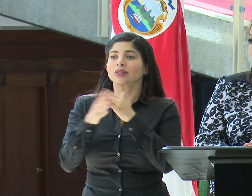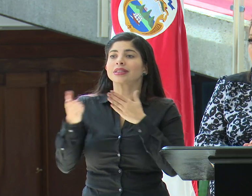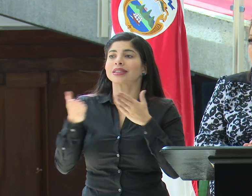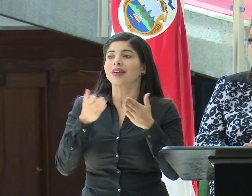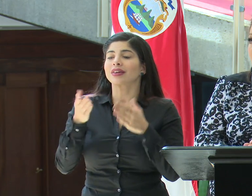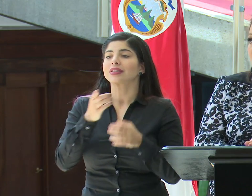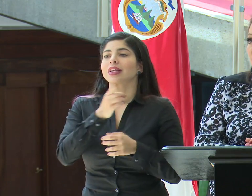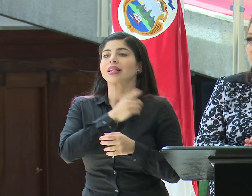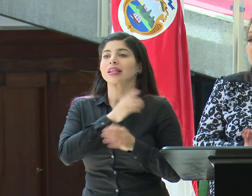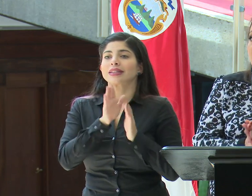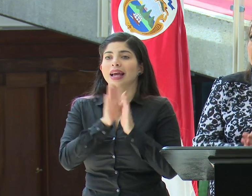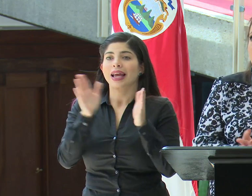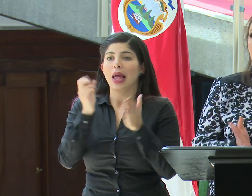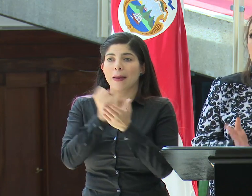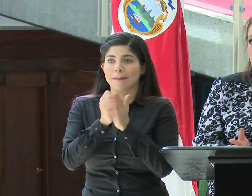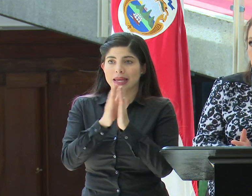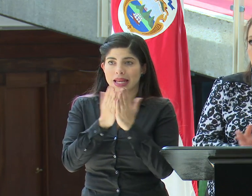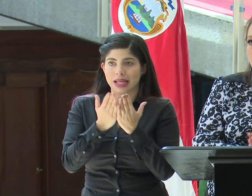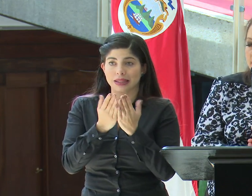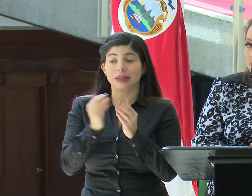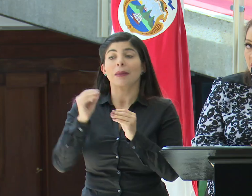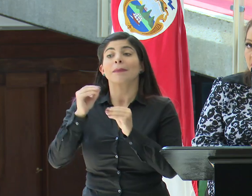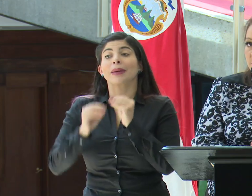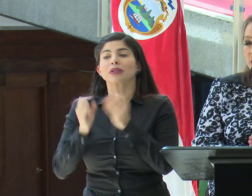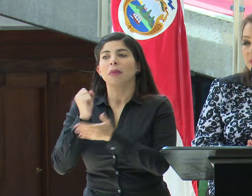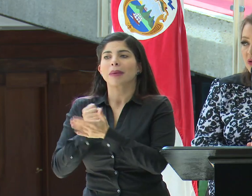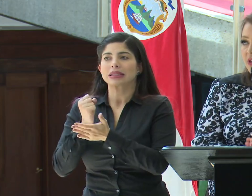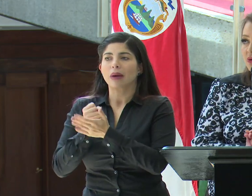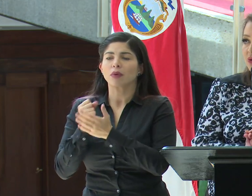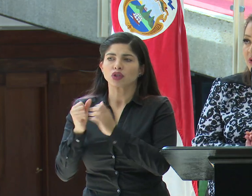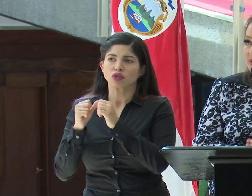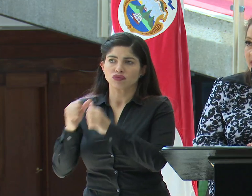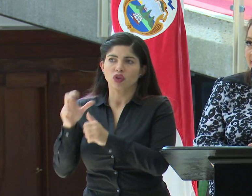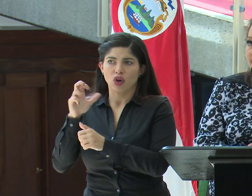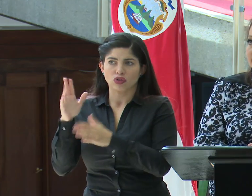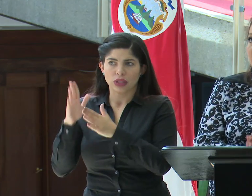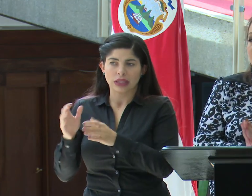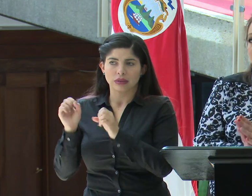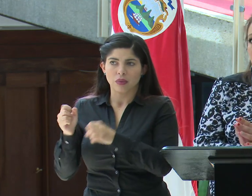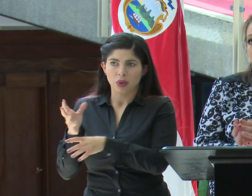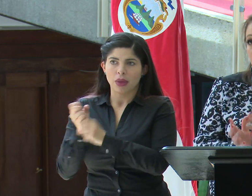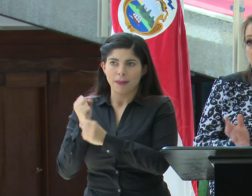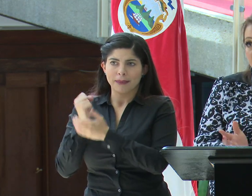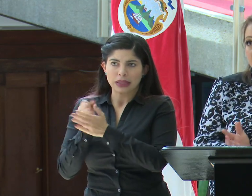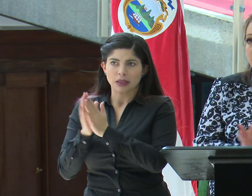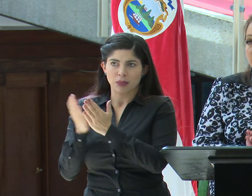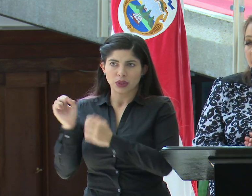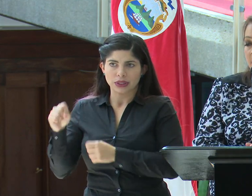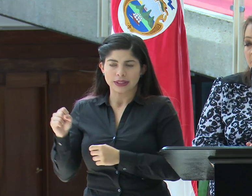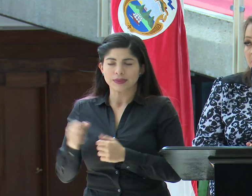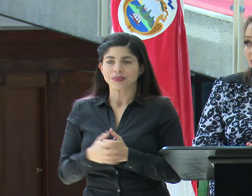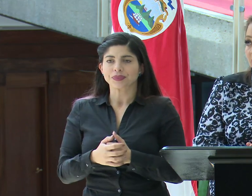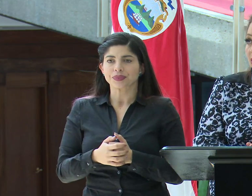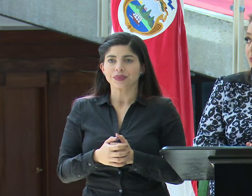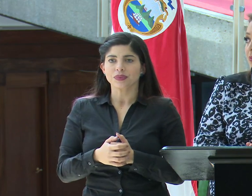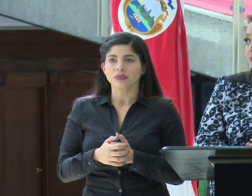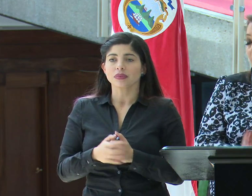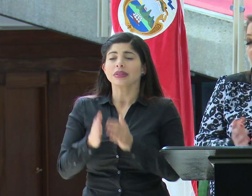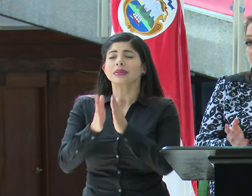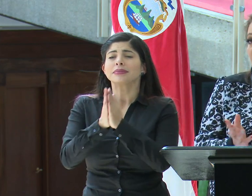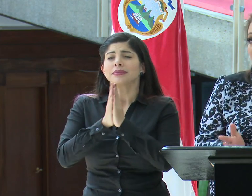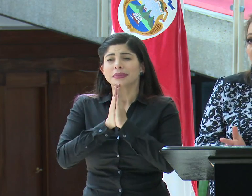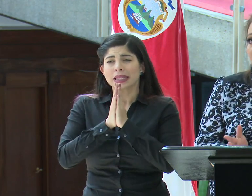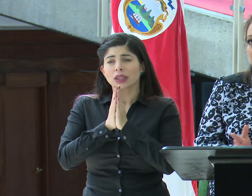de la Dirección General de Migración, excepto la emisión de pasaportes para personas costarricenses. Entonces, les ruego